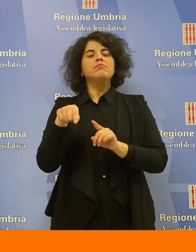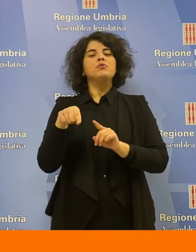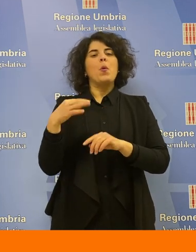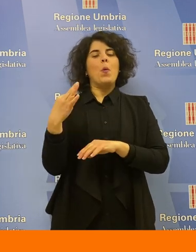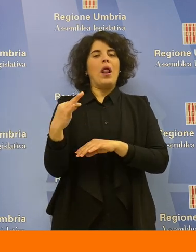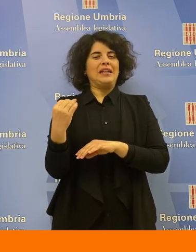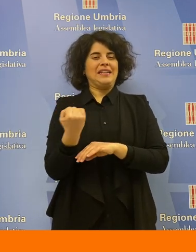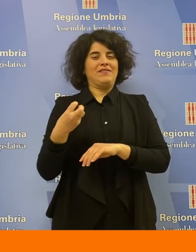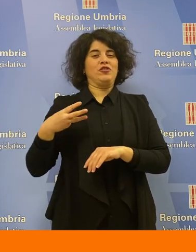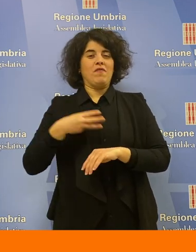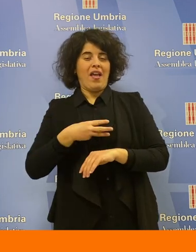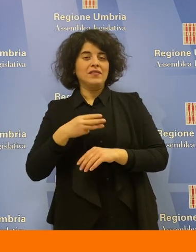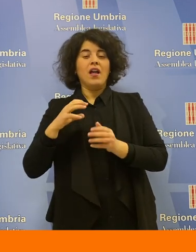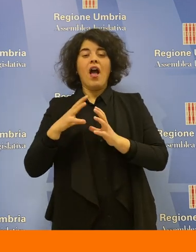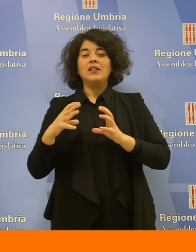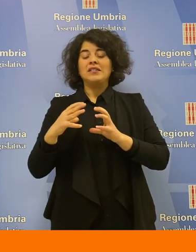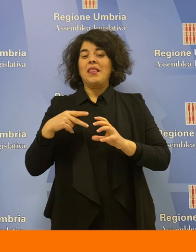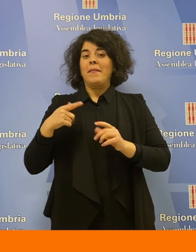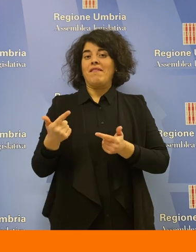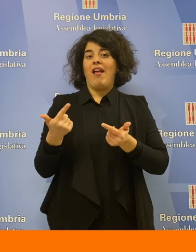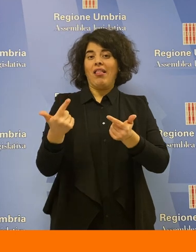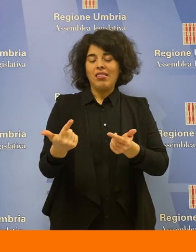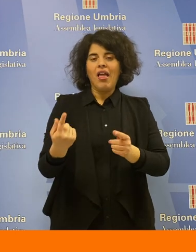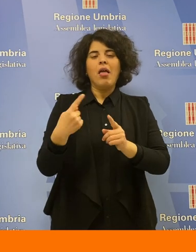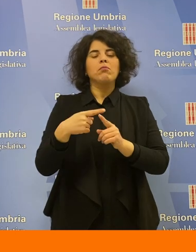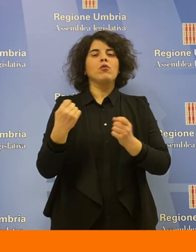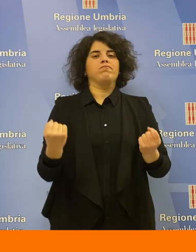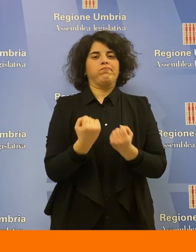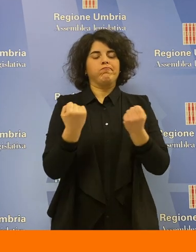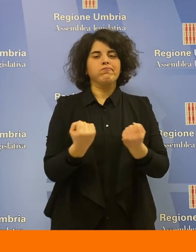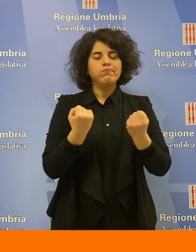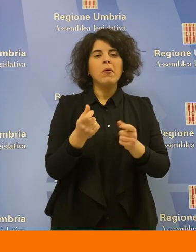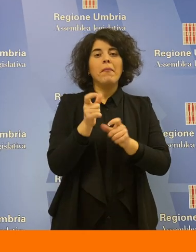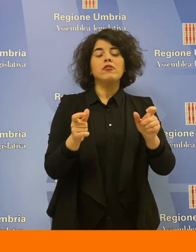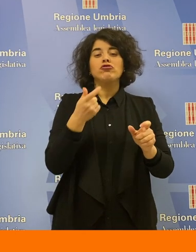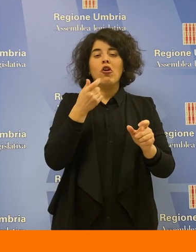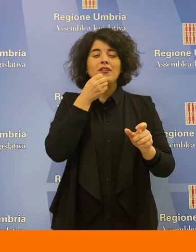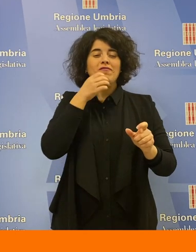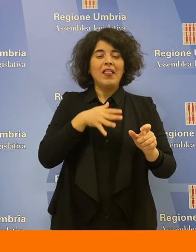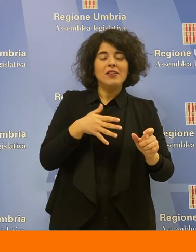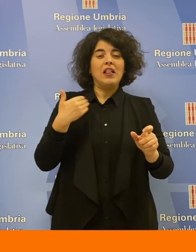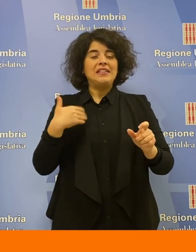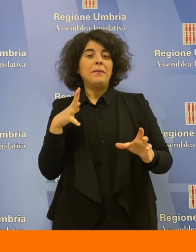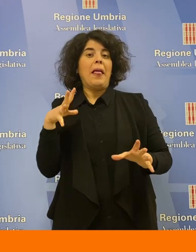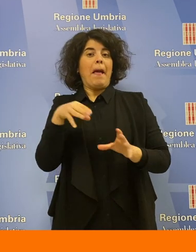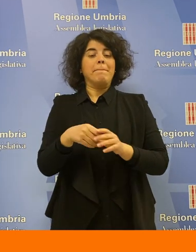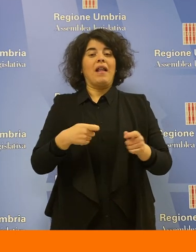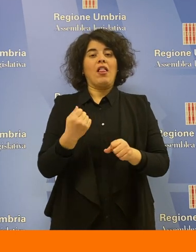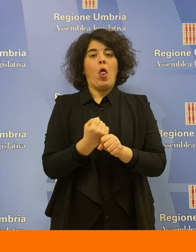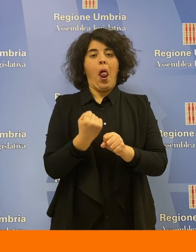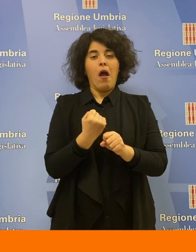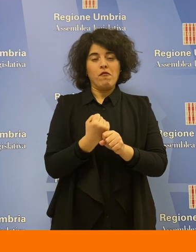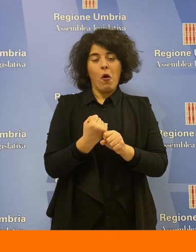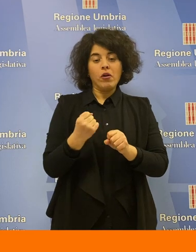organizzazioni private e promuovere l'inserimento nel mercato del lavoro delle persone svantaggiate e con disabilità. Sono queste le